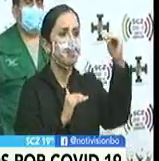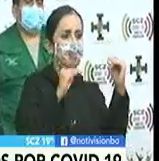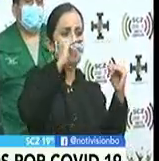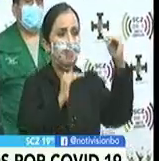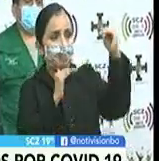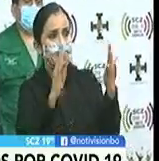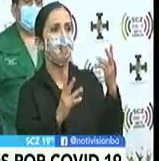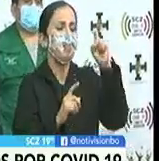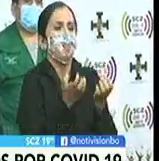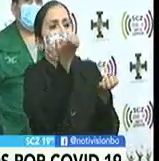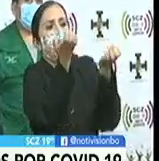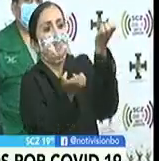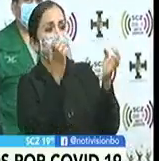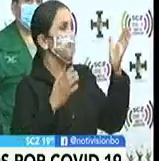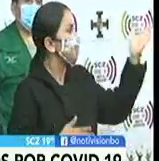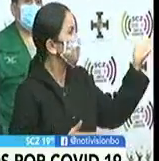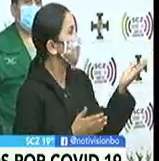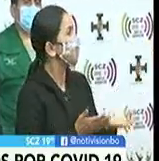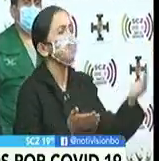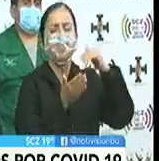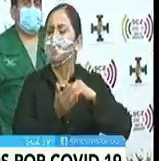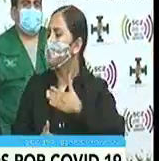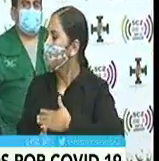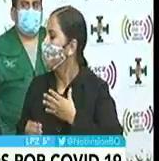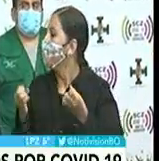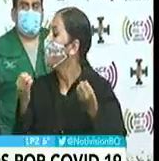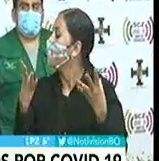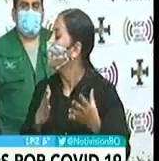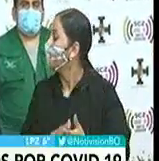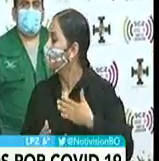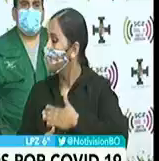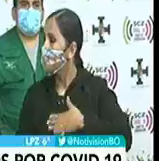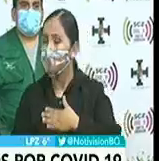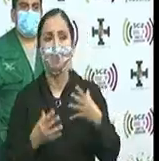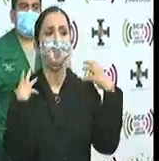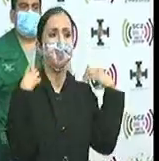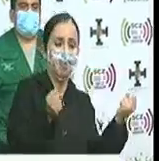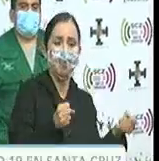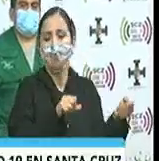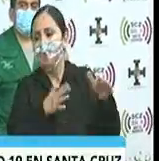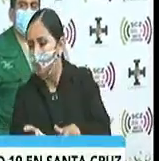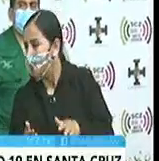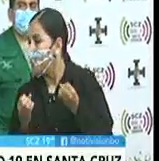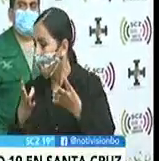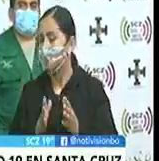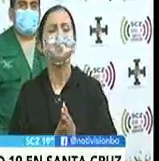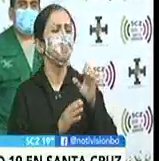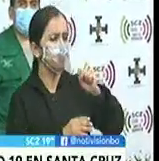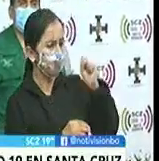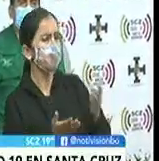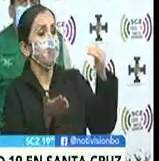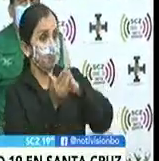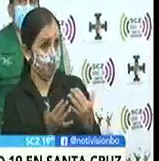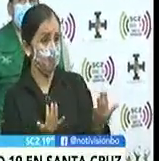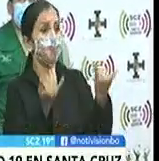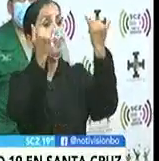de contagios por COVID-19. Gracias, ese es el informe que en este momento ya acaba de brindar el director del CEDES con los nuevos casos